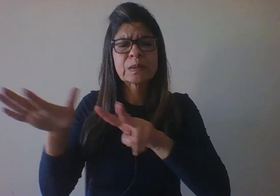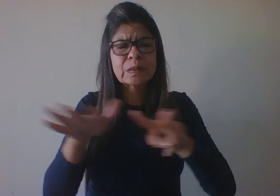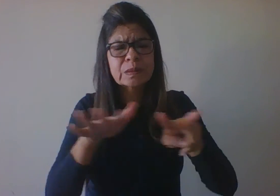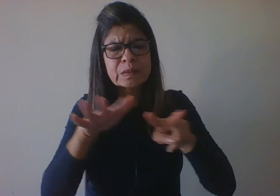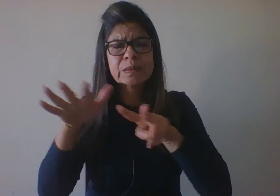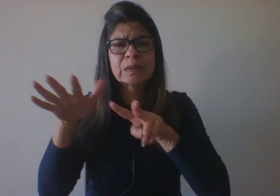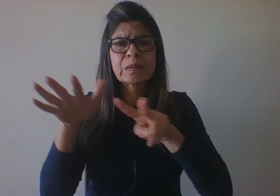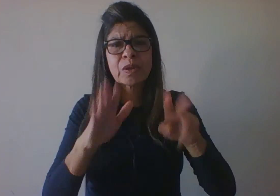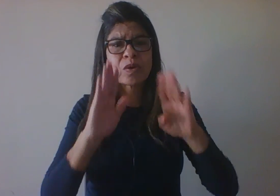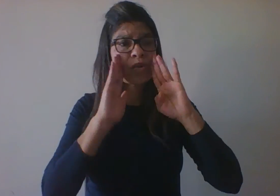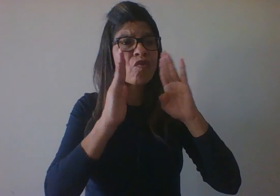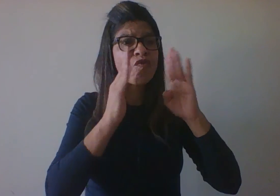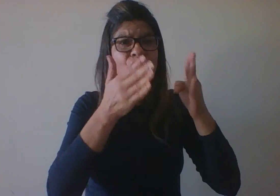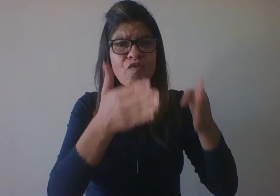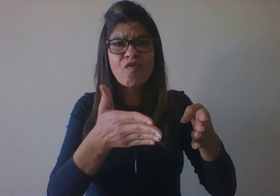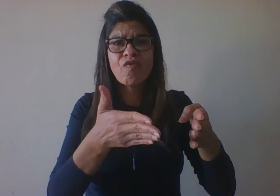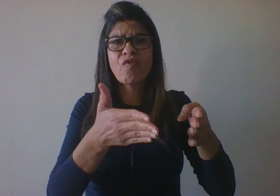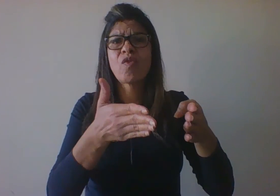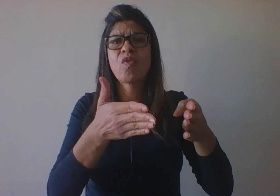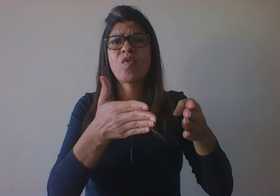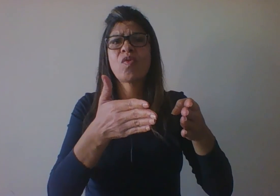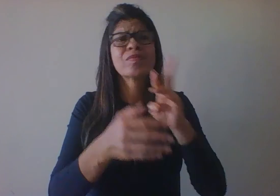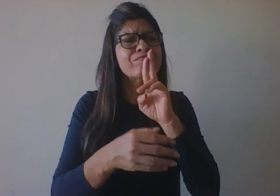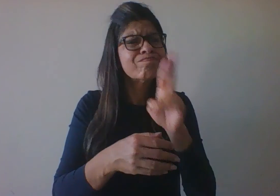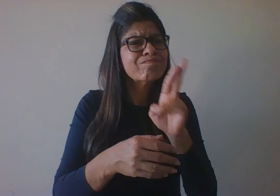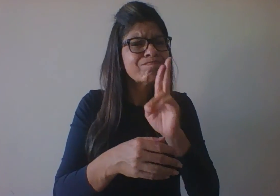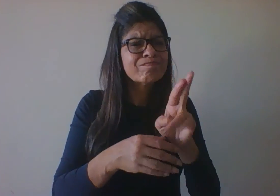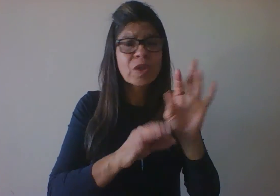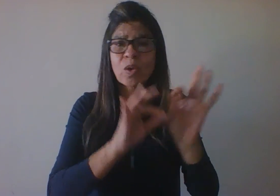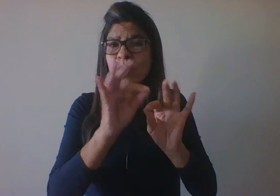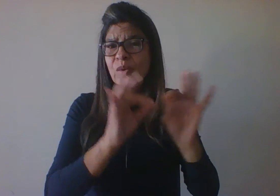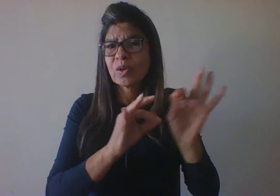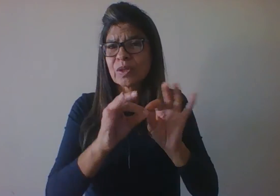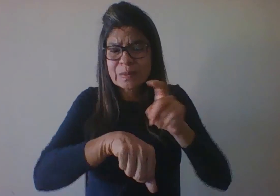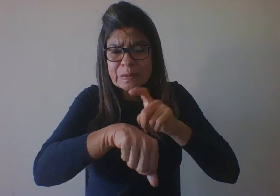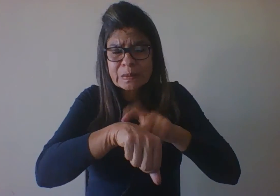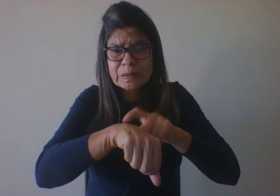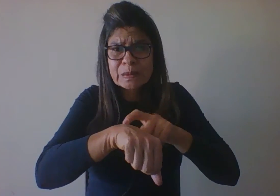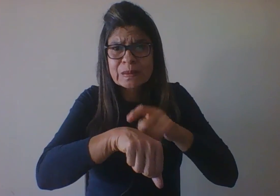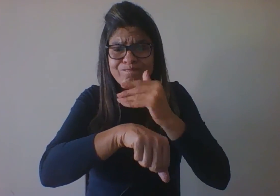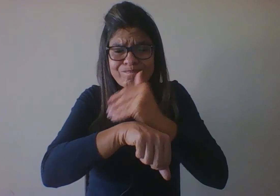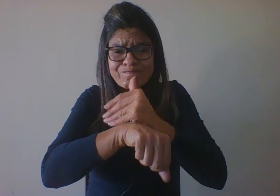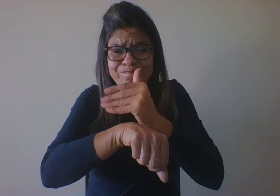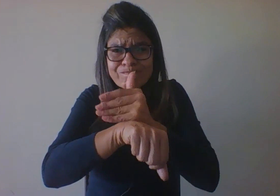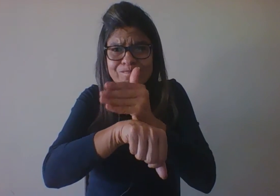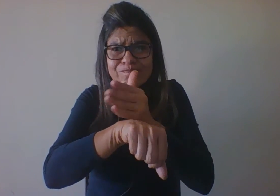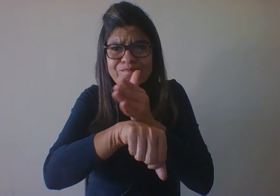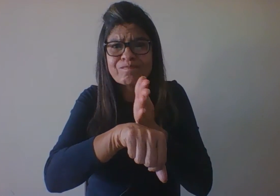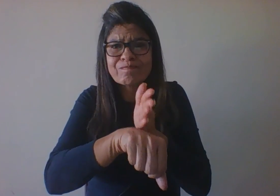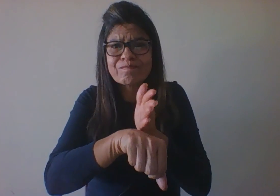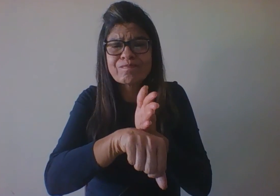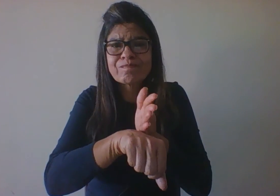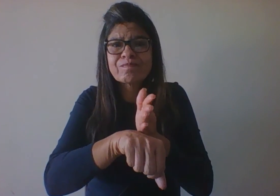não deixam acumular, por exemplo, a atividade do seminário ou a atividade avaliativa da disciplina.